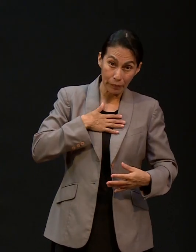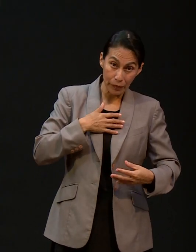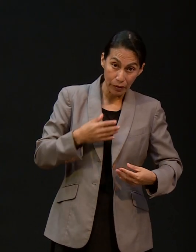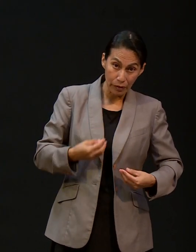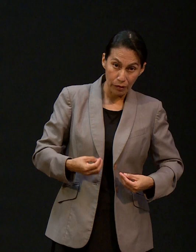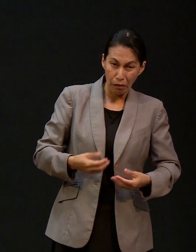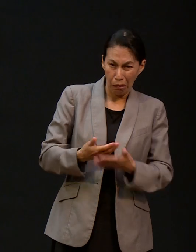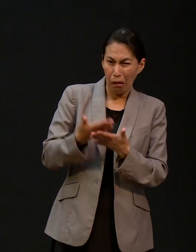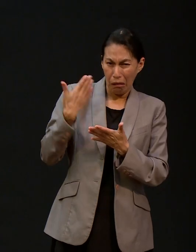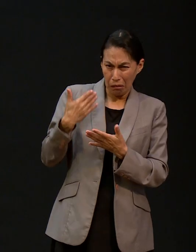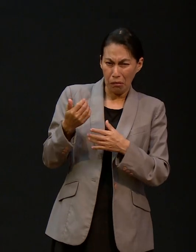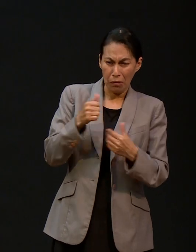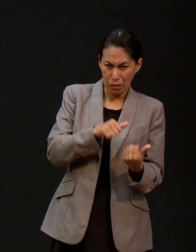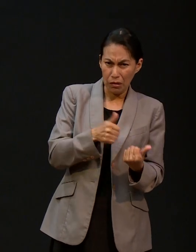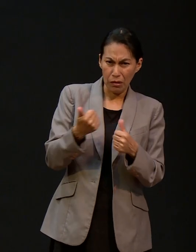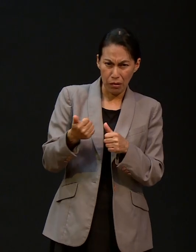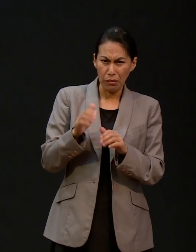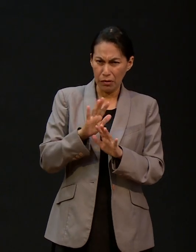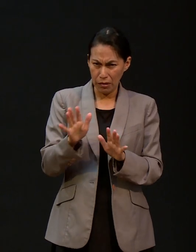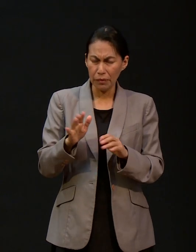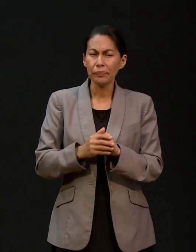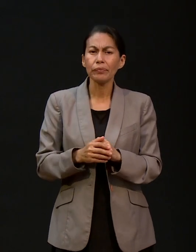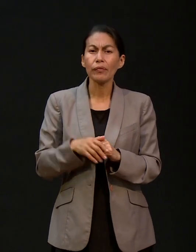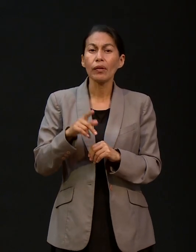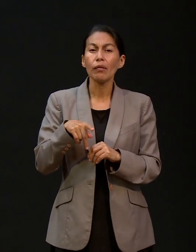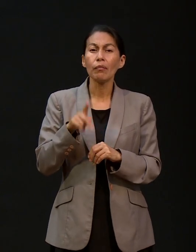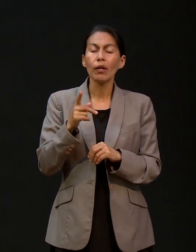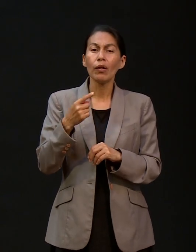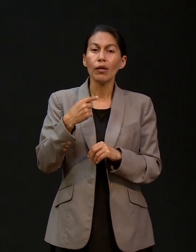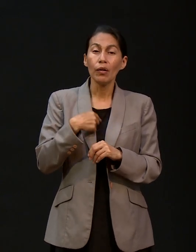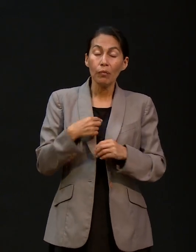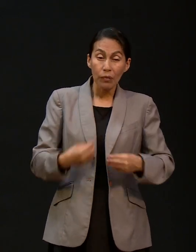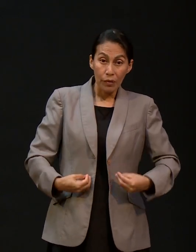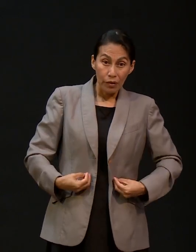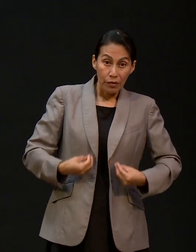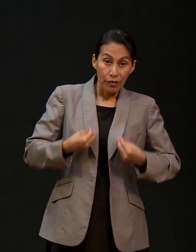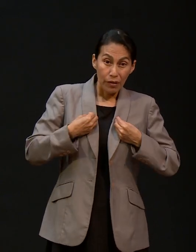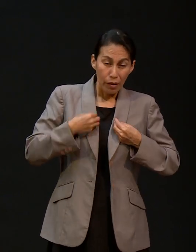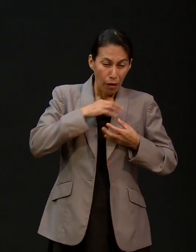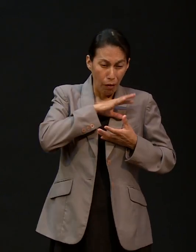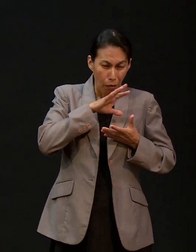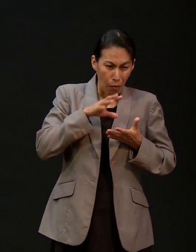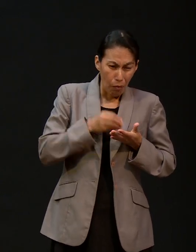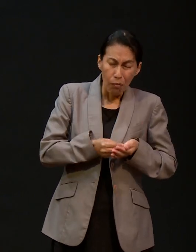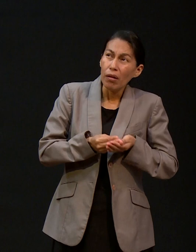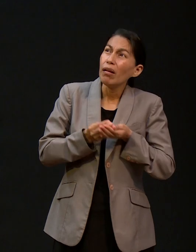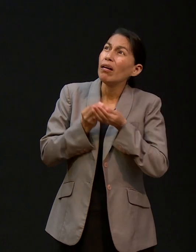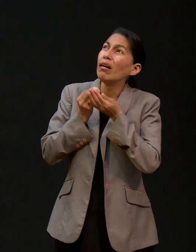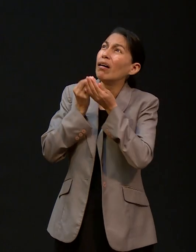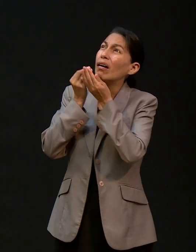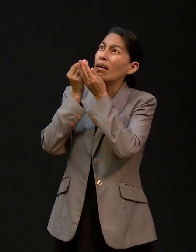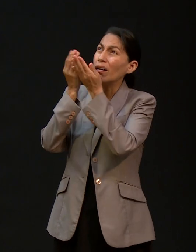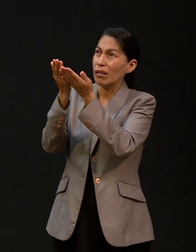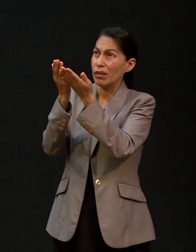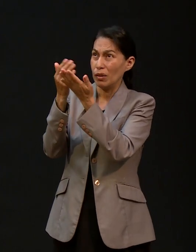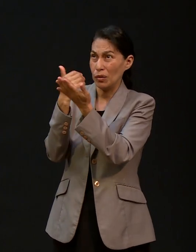entregarle mi vida a Dios, a pesar de que ya me había bautizado a los nueve años, me había bautizado, un poquito más grandecito, pero dije, no, Señor, yo te quiero servir,